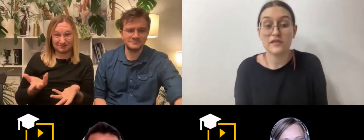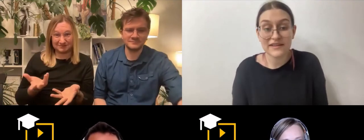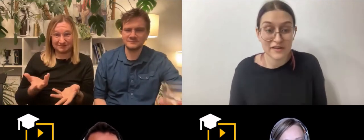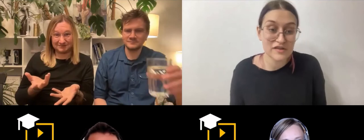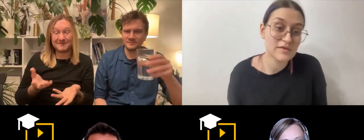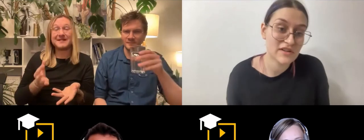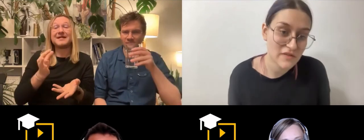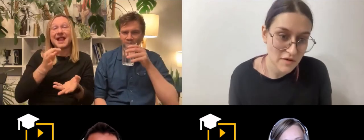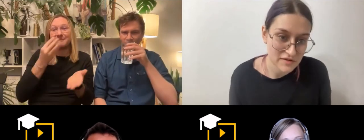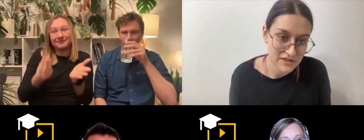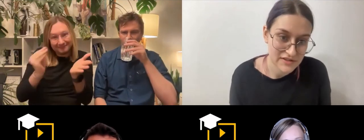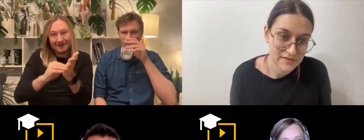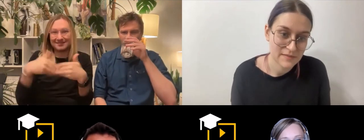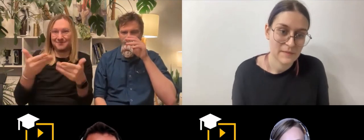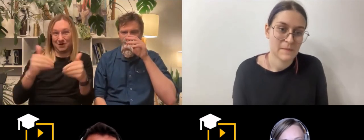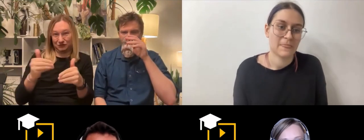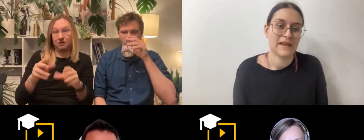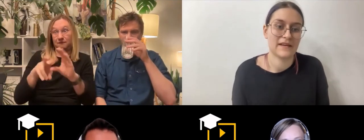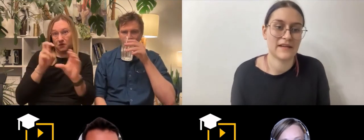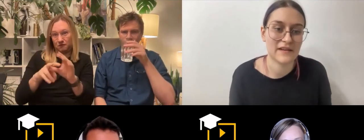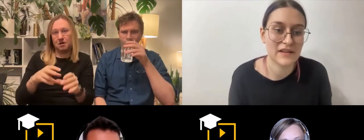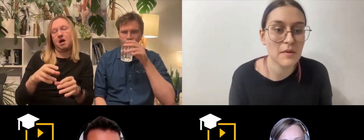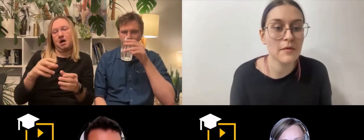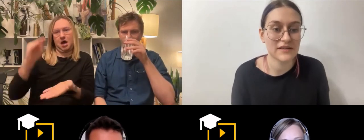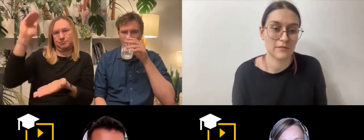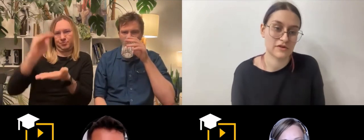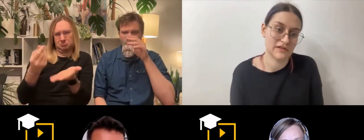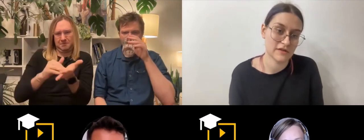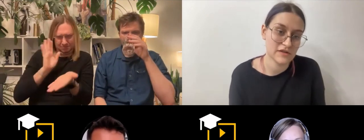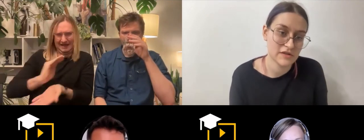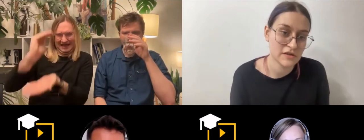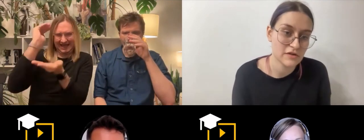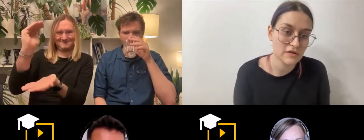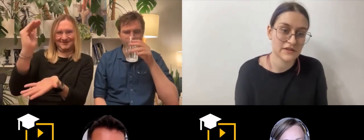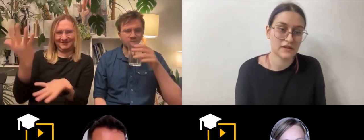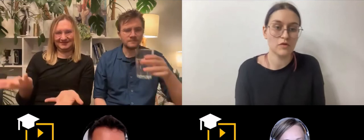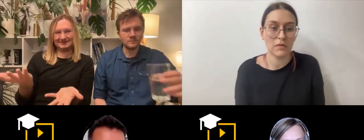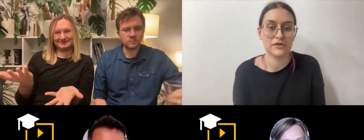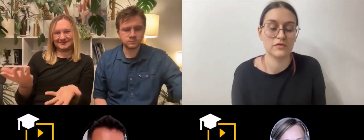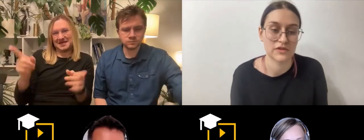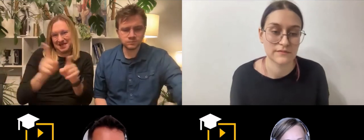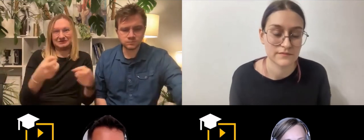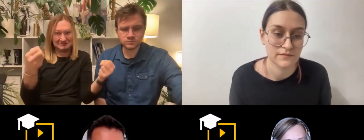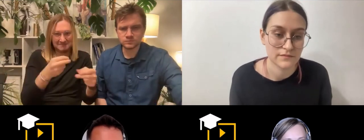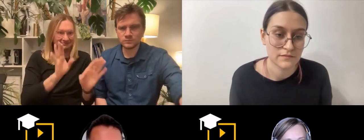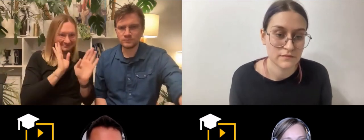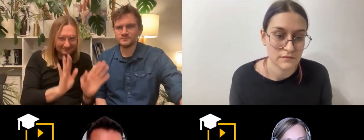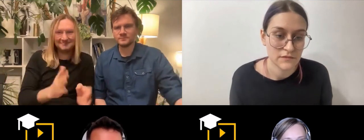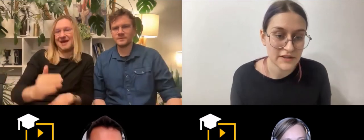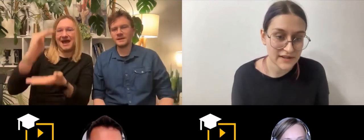dlatego, że nie można go wyłączyć. Gdyby była ta możliwość, no to wtedy mógłby być duży. I tak